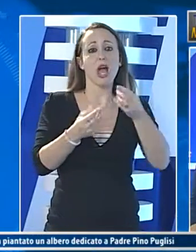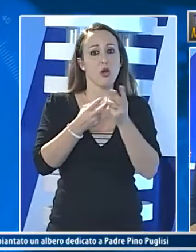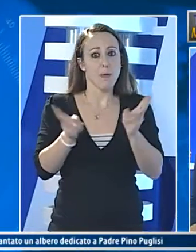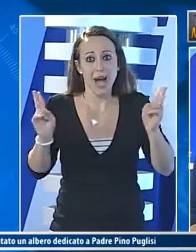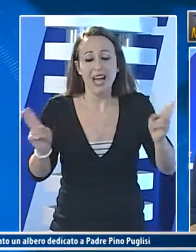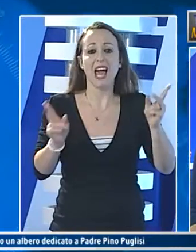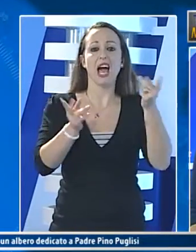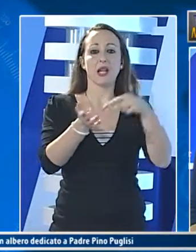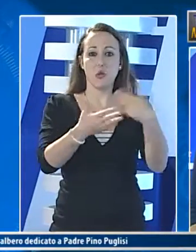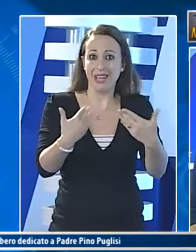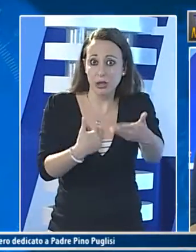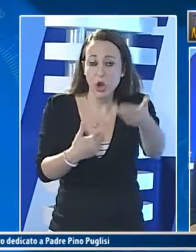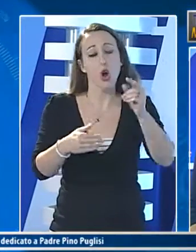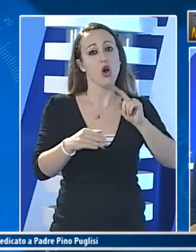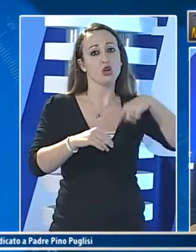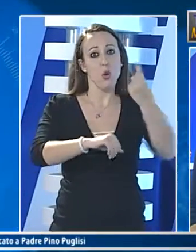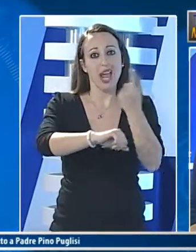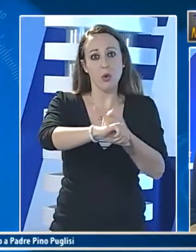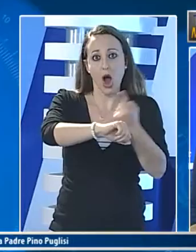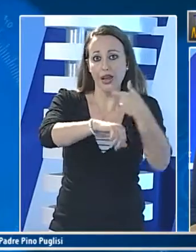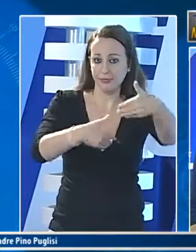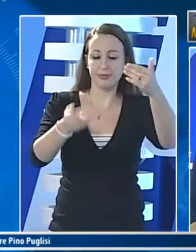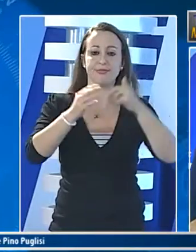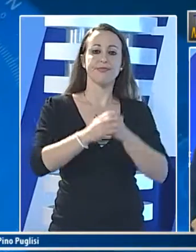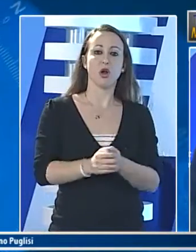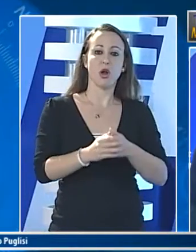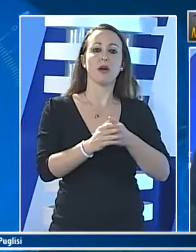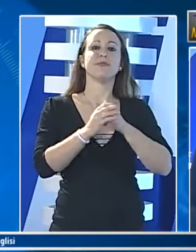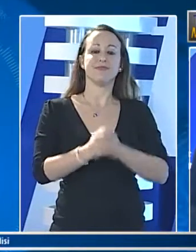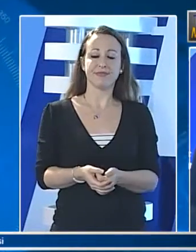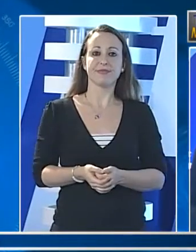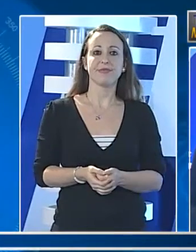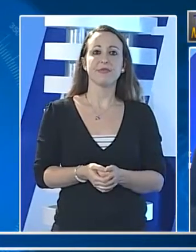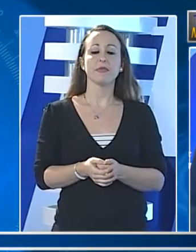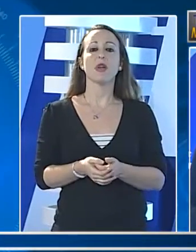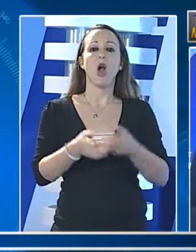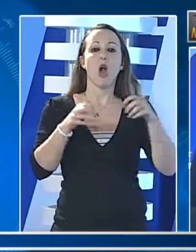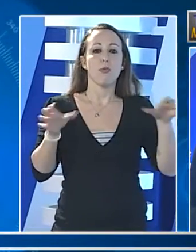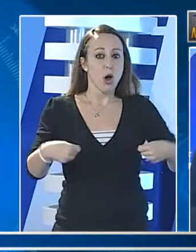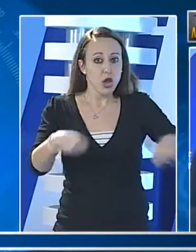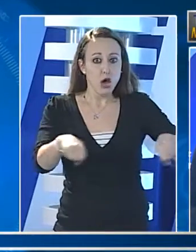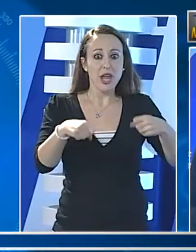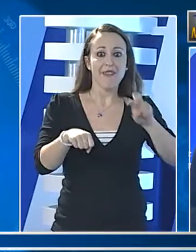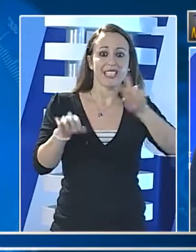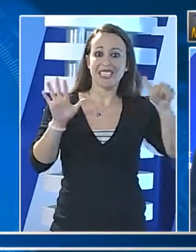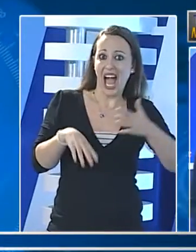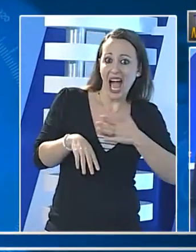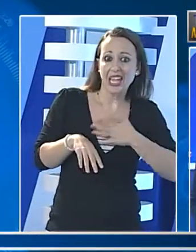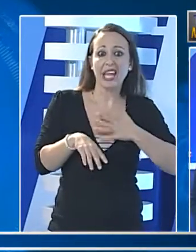situazione tornerà alla normalità il giorno stesso o nelle ore successive alla fine degli interventi di